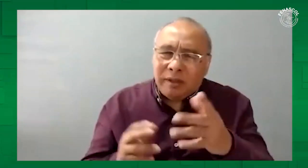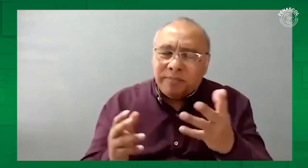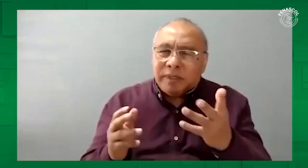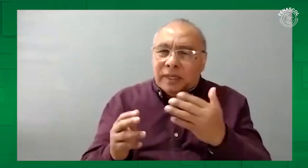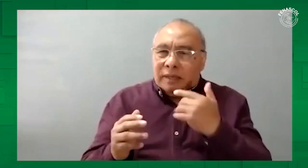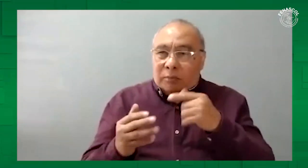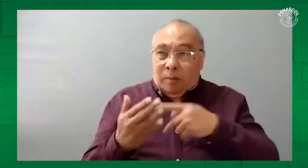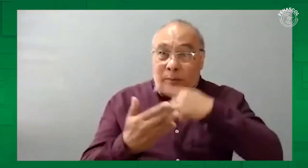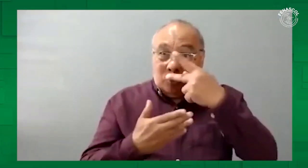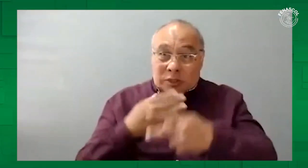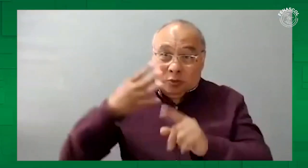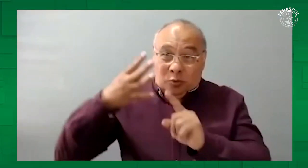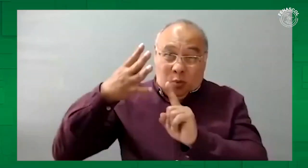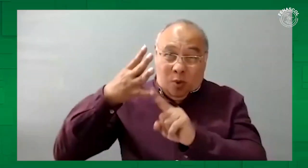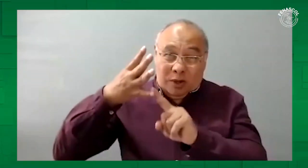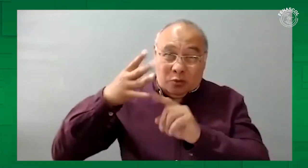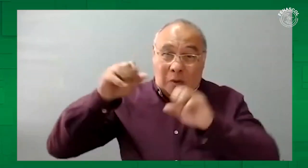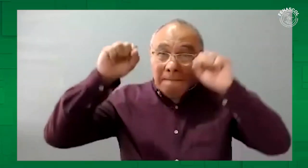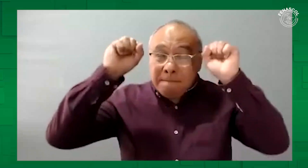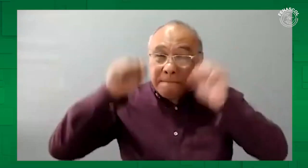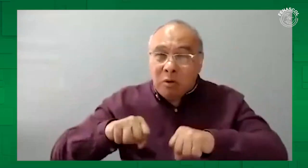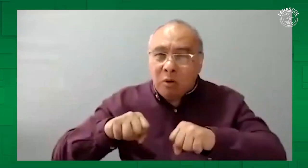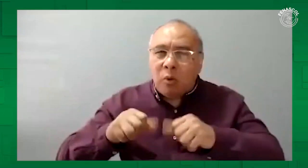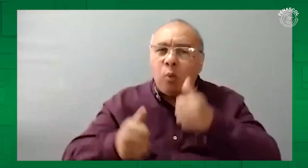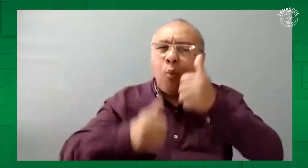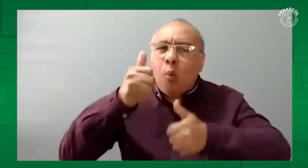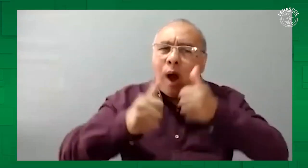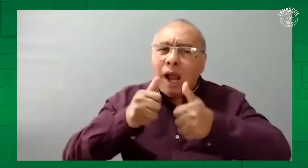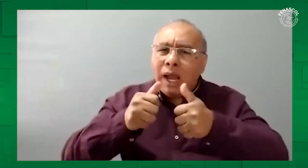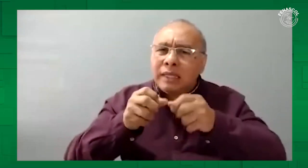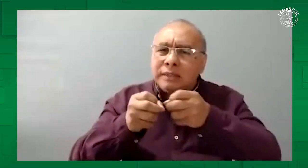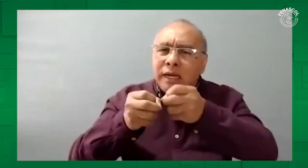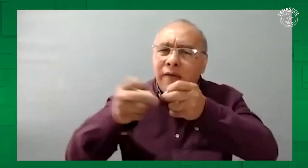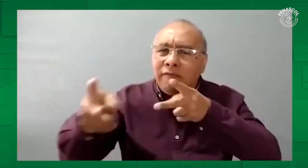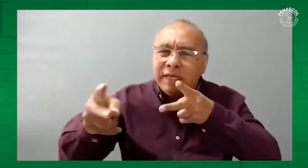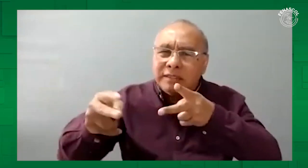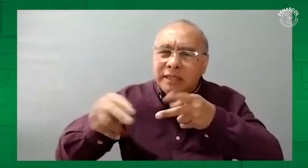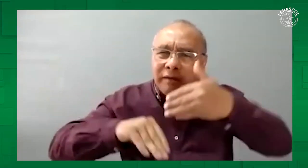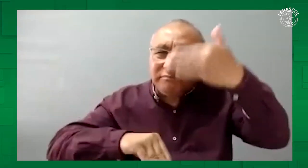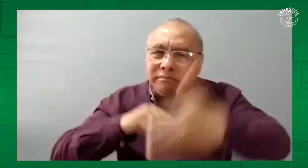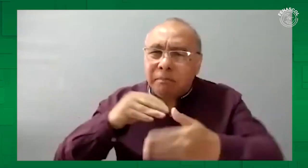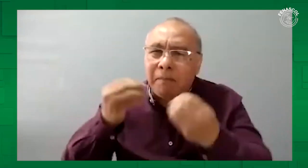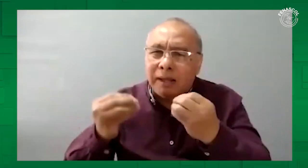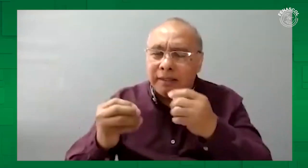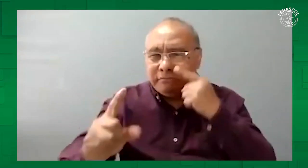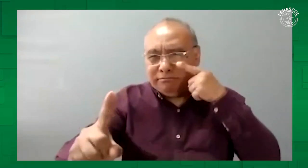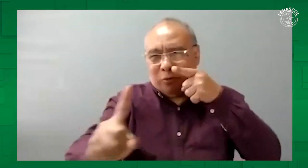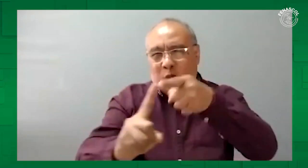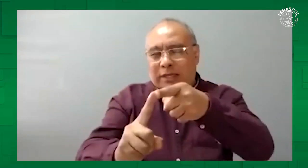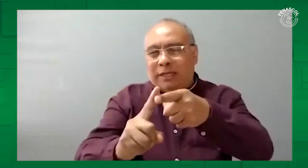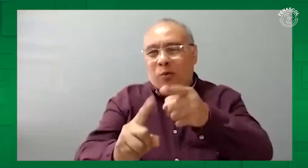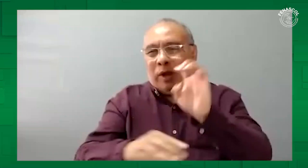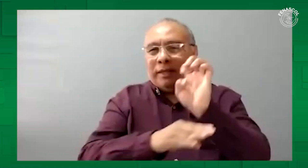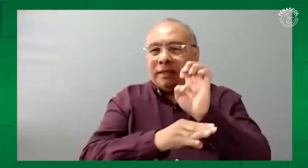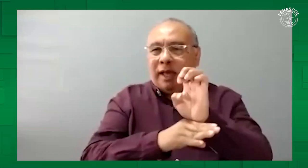Ojalá que sí. Yo quiero hacer una pregunta. En este proyecto de ley, en el cuarto debate, si se llega a aprobar,